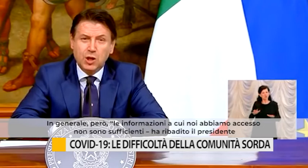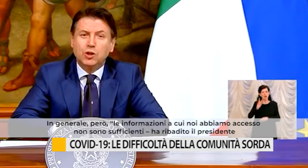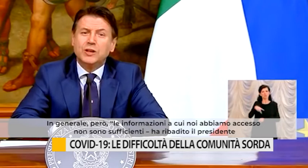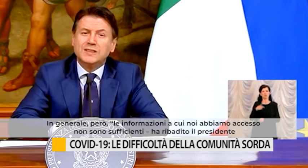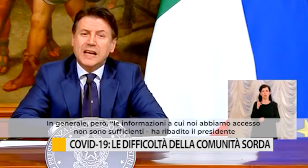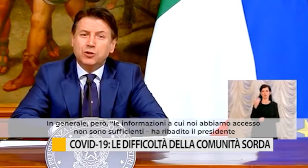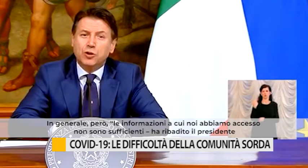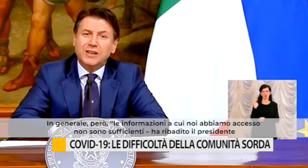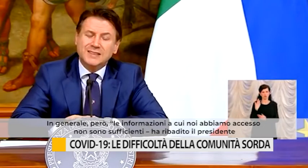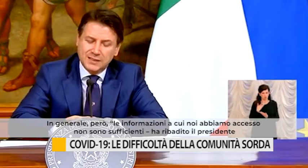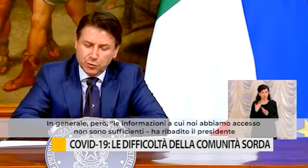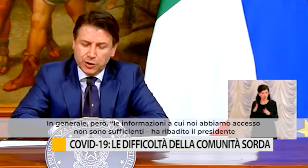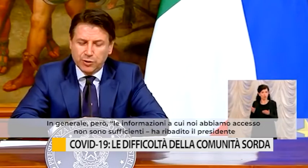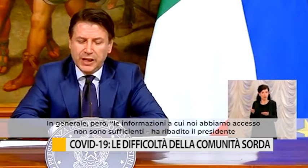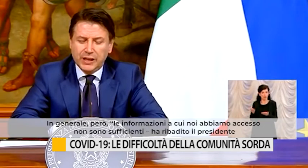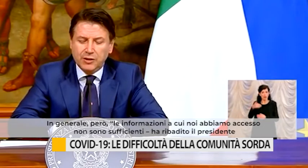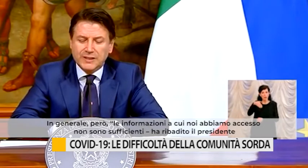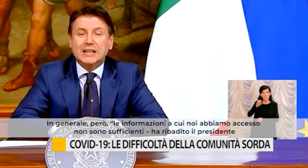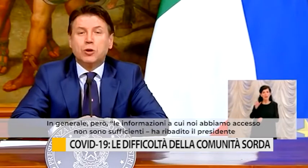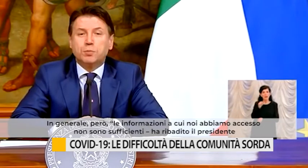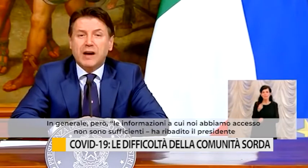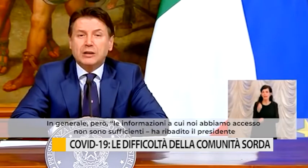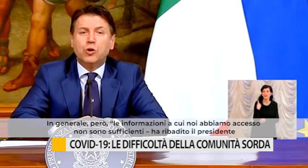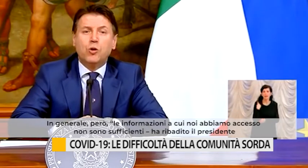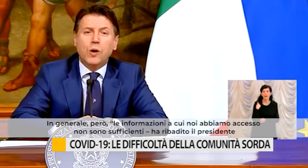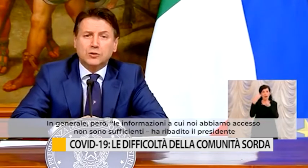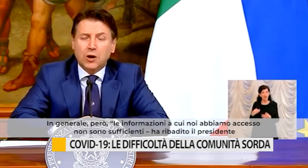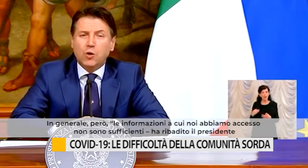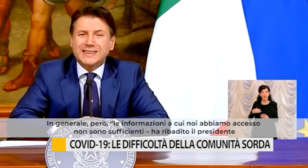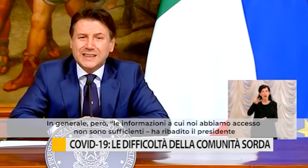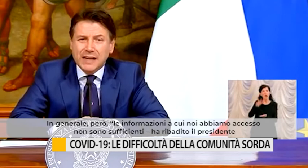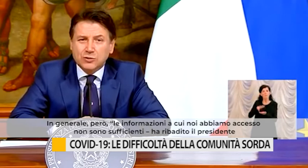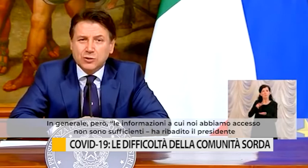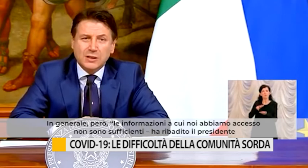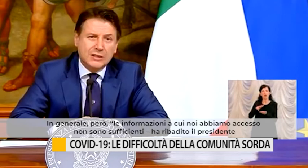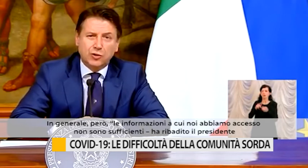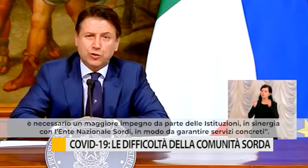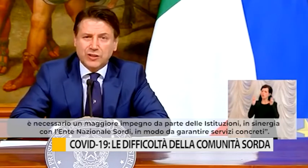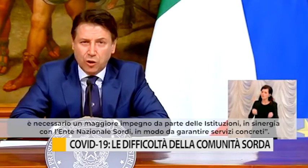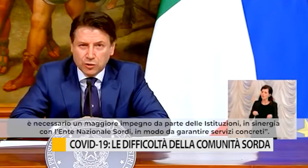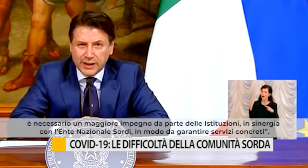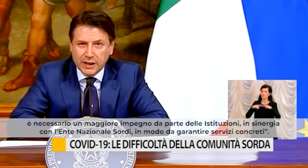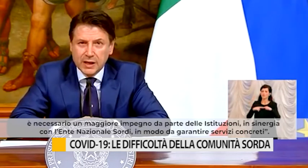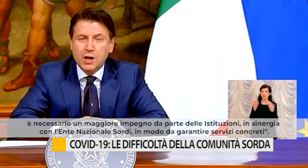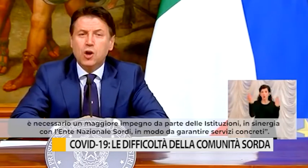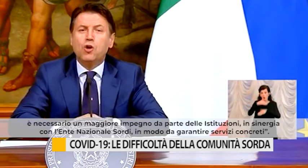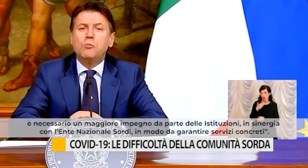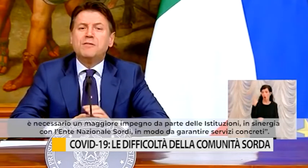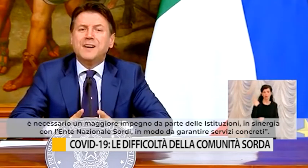però, le informazioni a cui noi abbiamo accesso non sono sufficienti, ha ribadito il Presidente. È necessario un maggiore impegno da parte